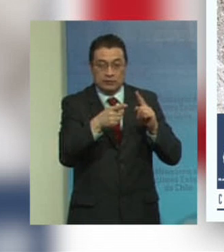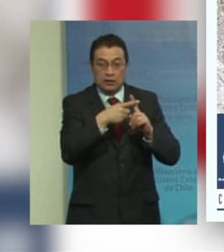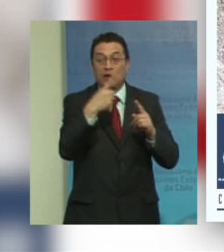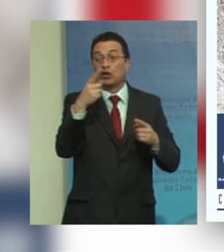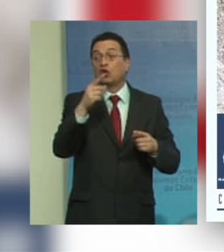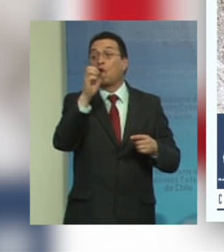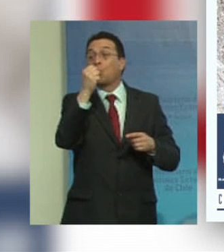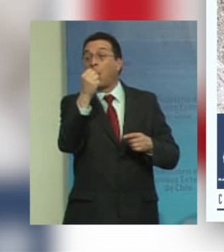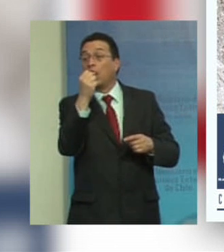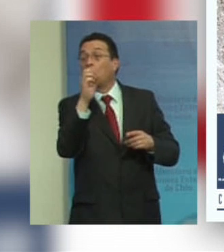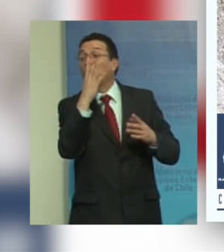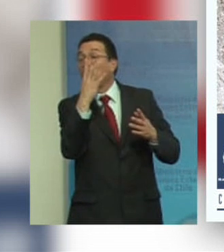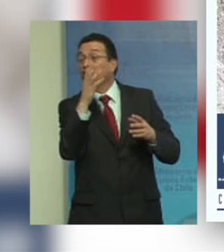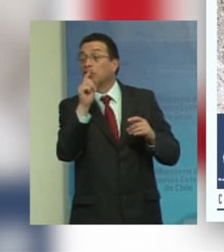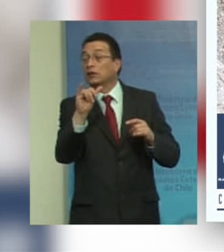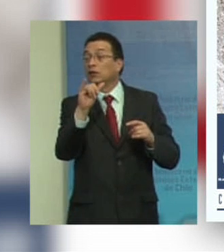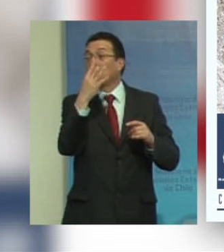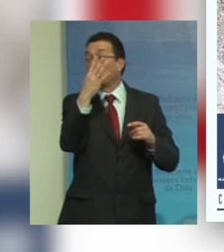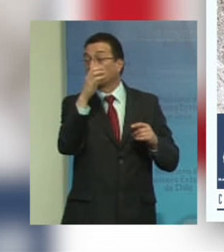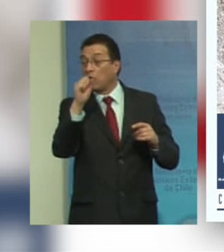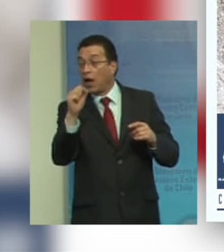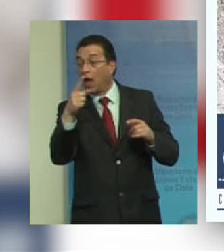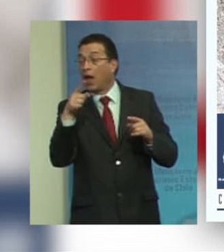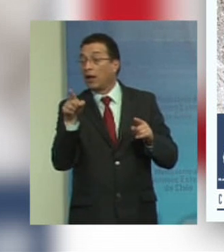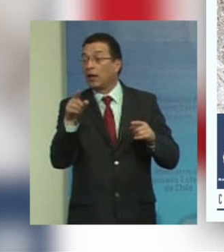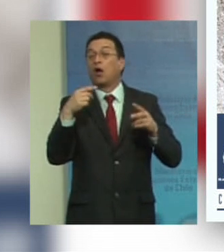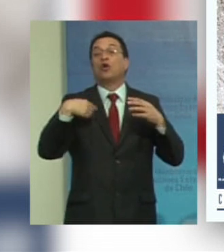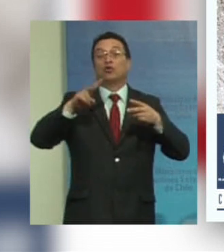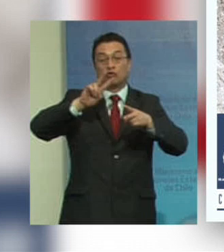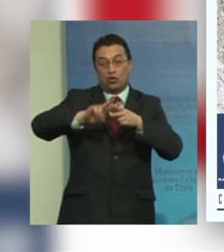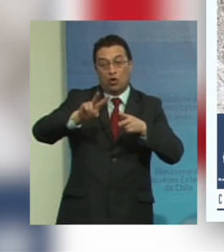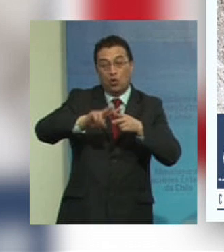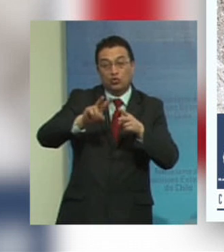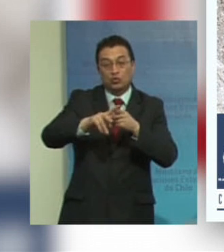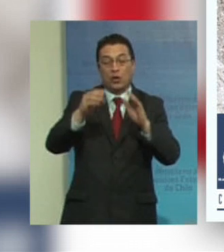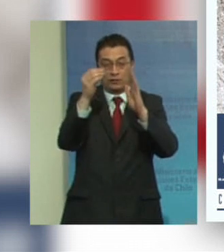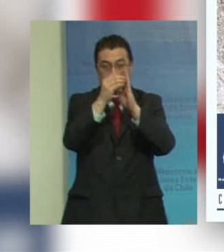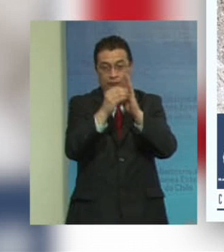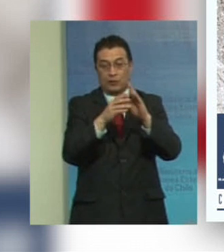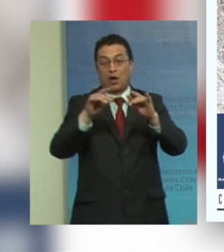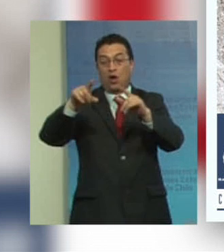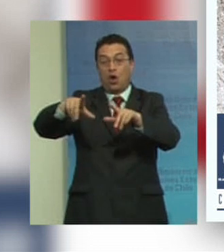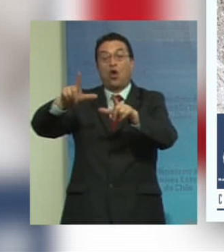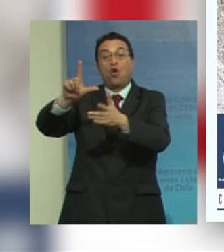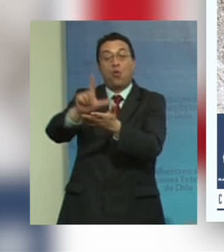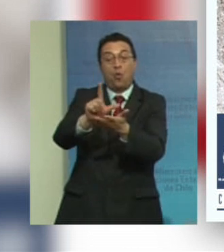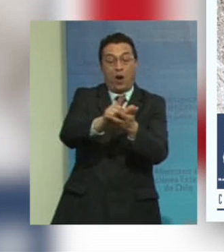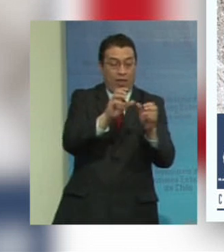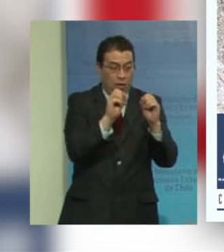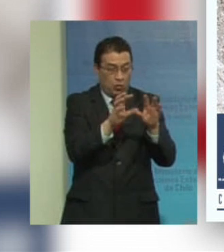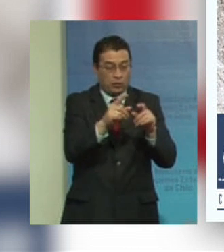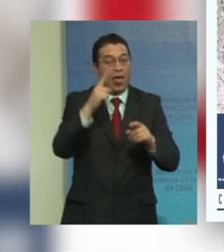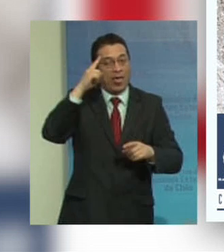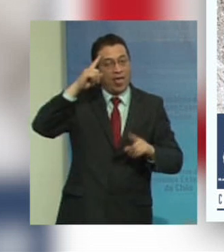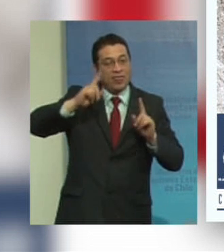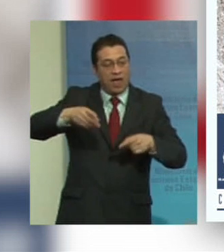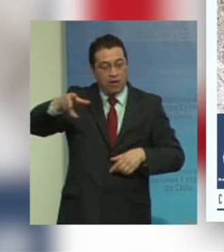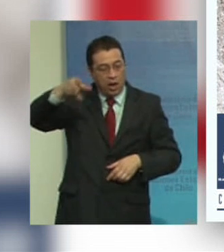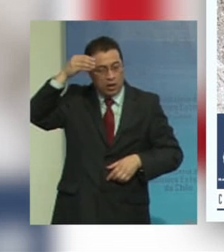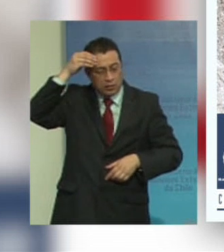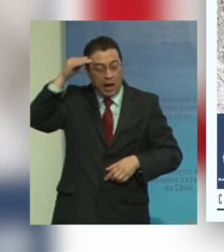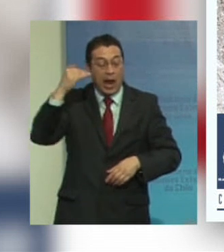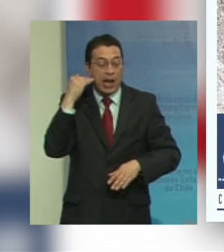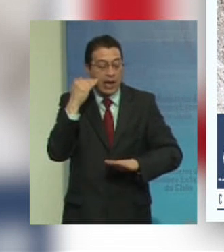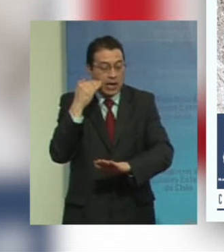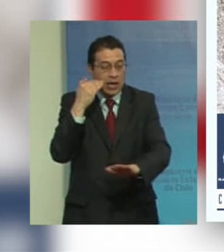4A habla de la necesidad de construir y adecuar instalaciones educativas que tengan en cuenta las necesidades de